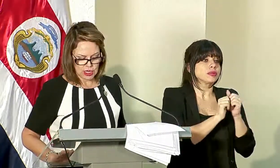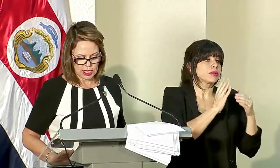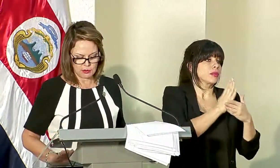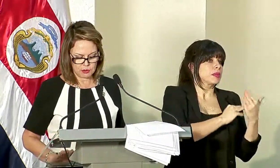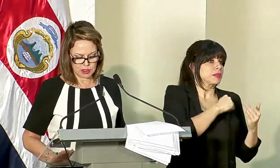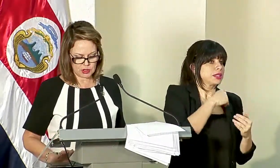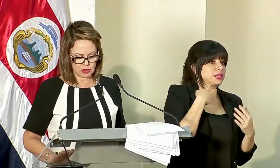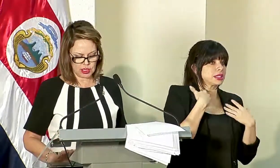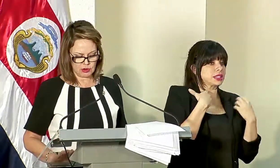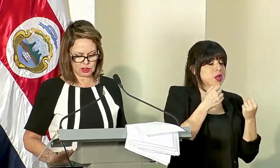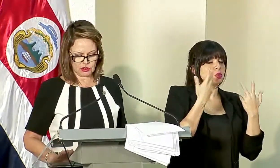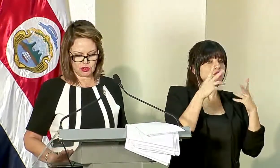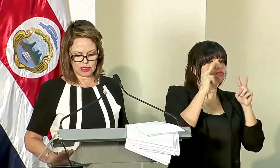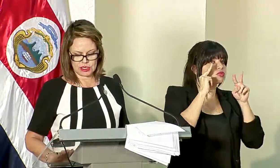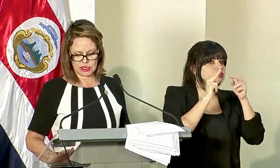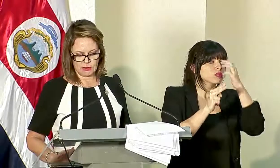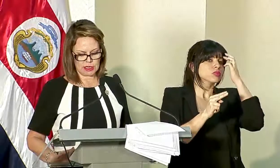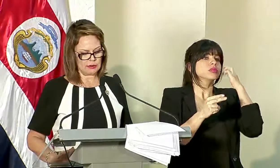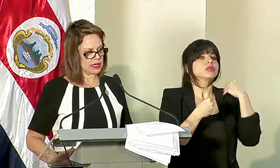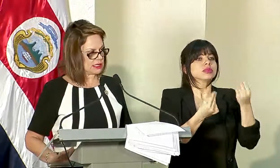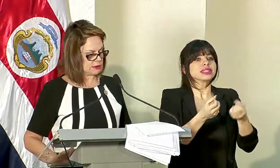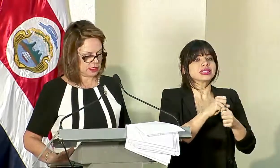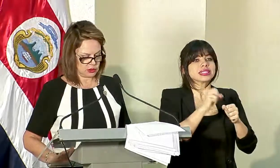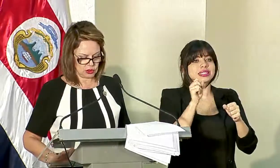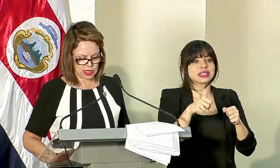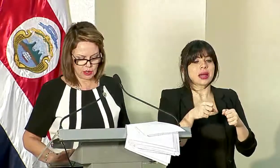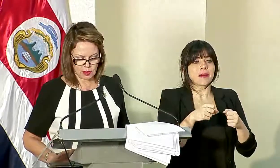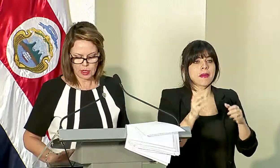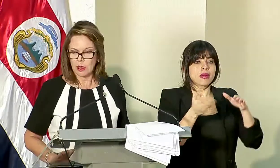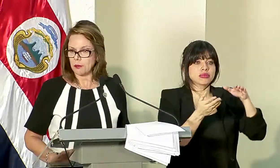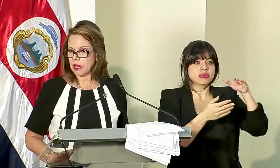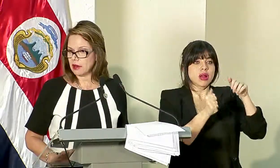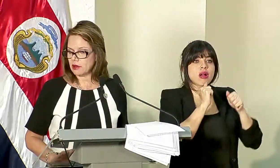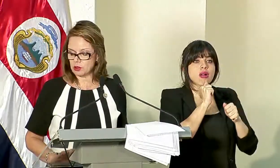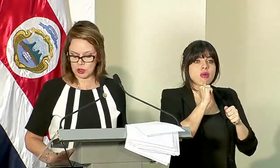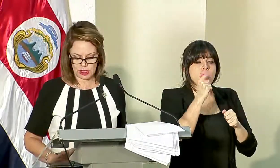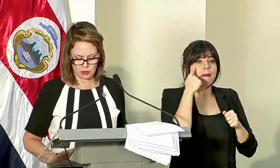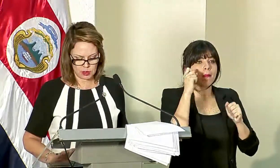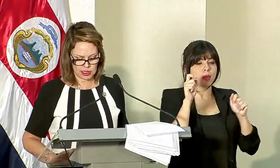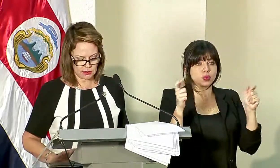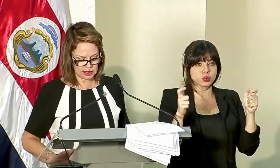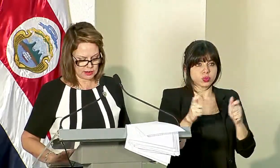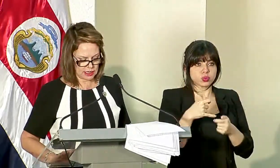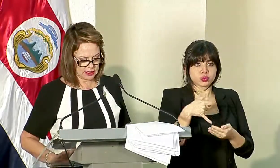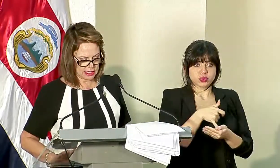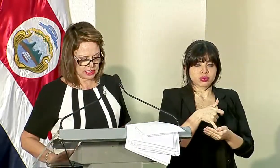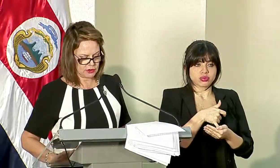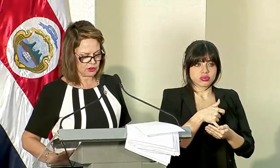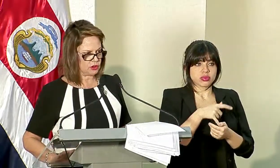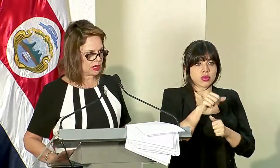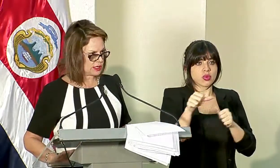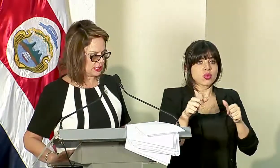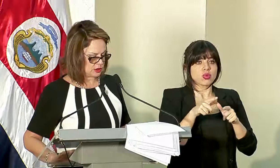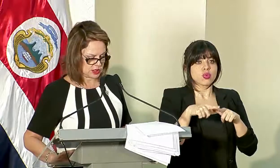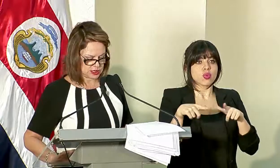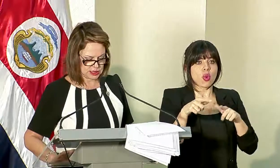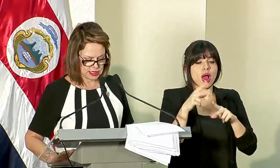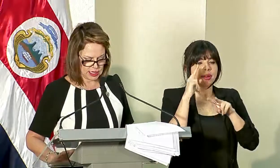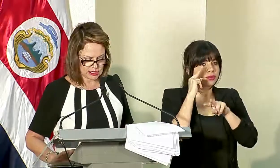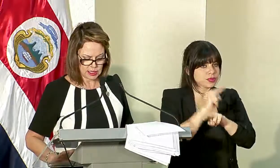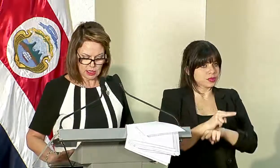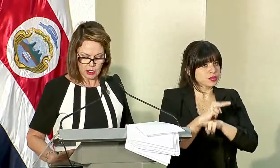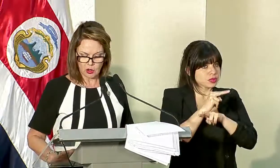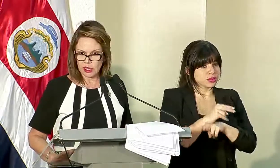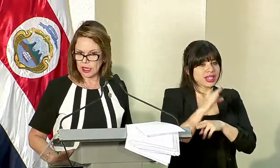Salud, hemos visto la dotación de sistemas de almanecimiento de agua para reducir la vulnerabilidad en áreas rectoras y los